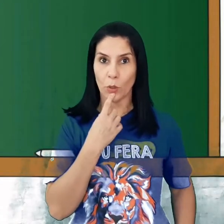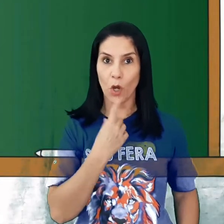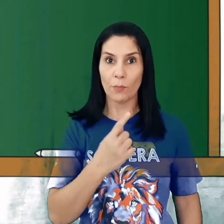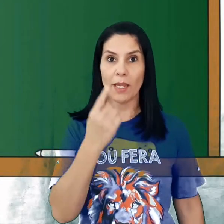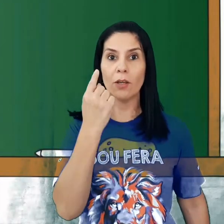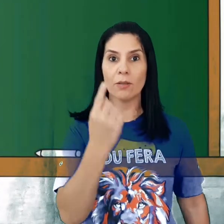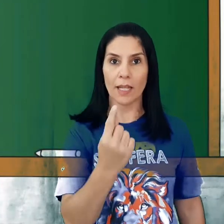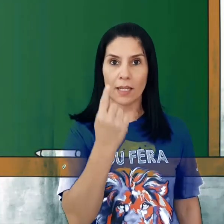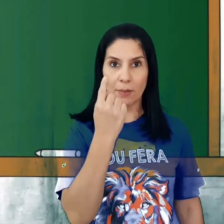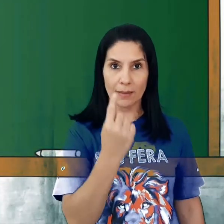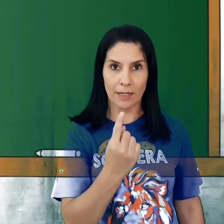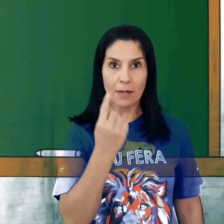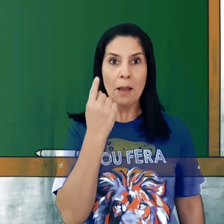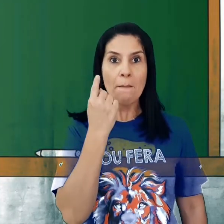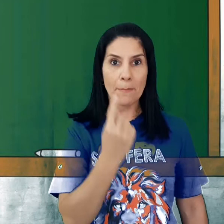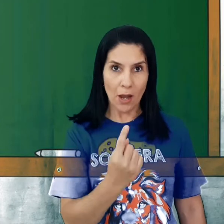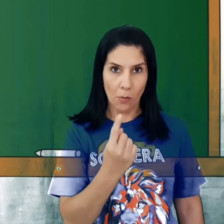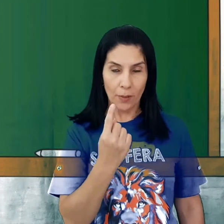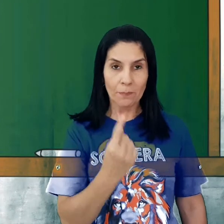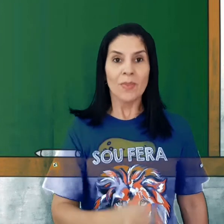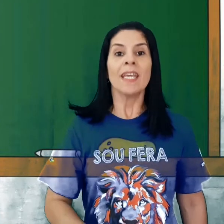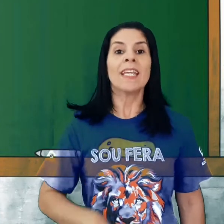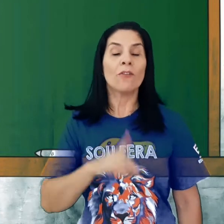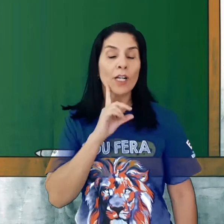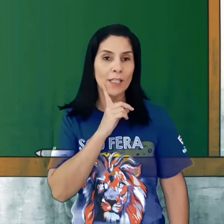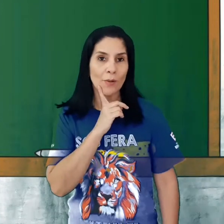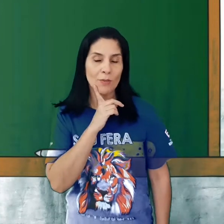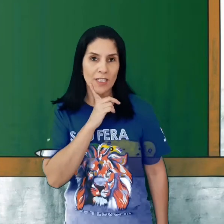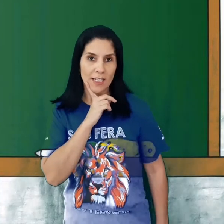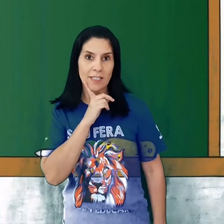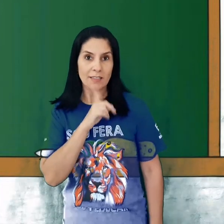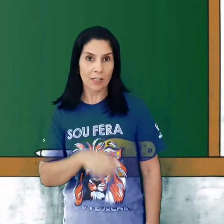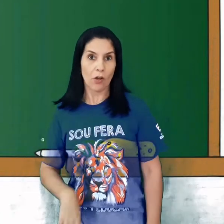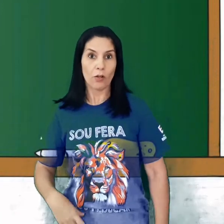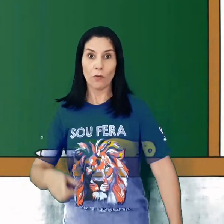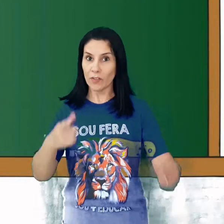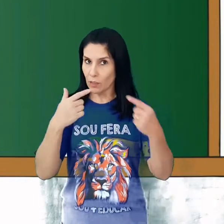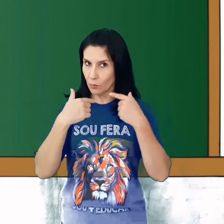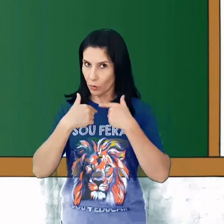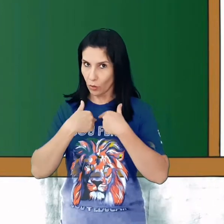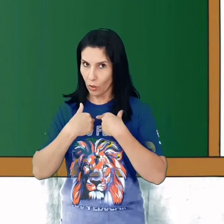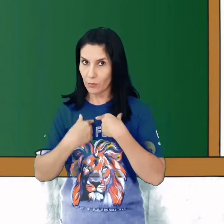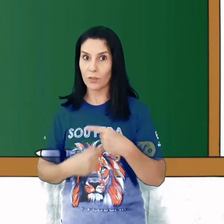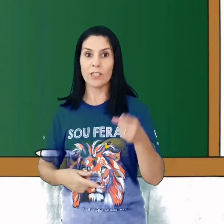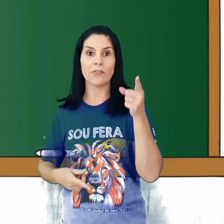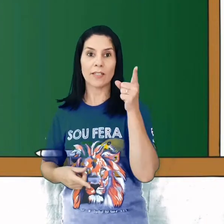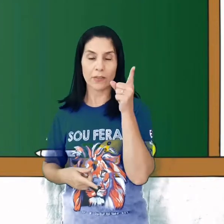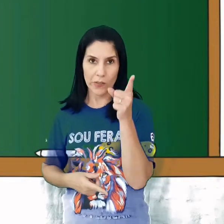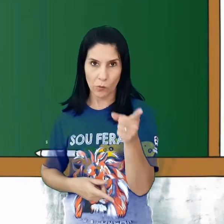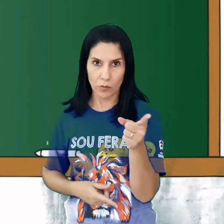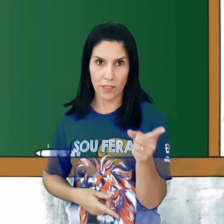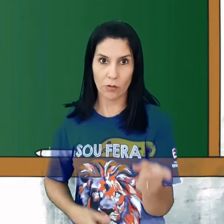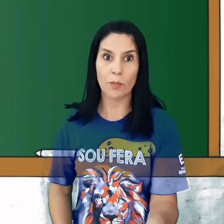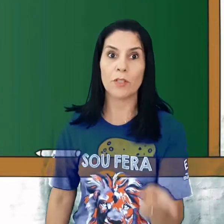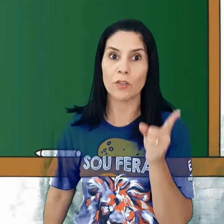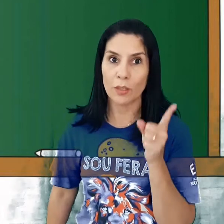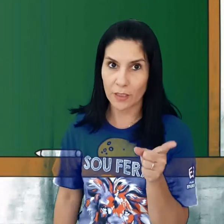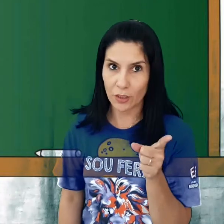meu nome, eu tenho que bater palma. E eu vou cantar uma musiquinha assim, olha. Eu vou fazer com o meu nome, vocês façam aí com o seu, depois eu vou chamar a tia